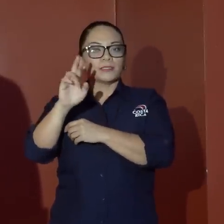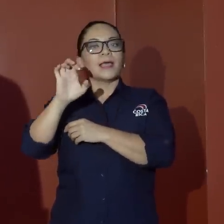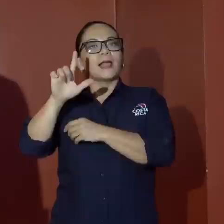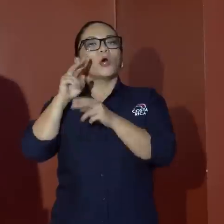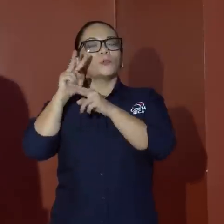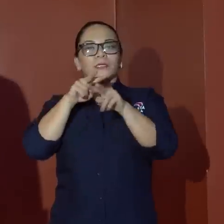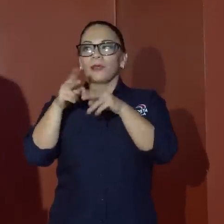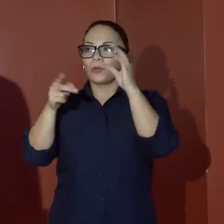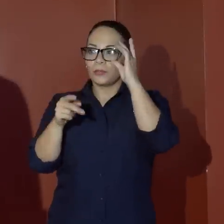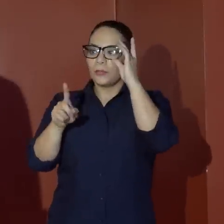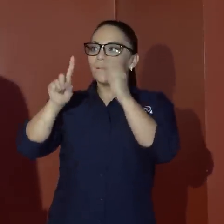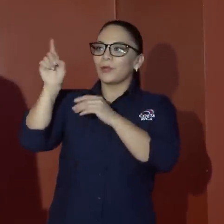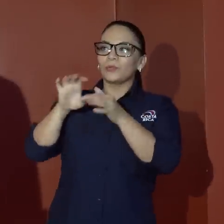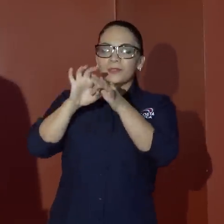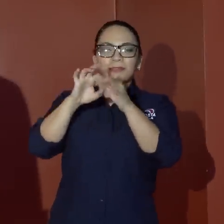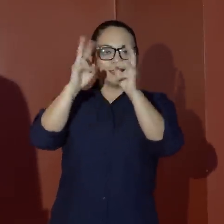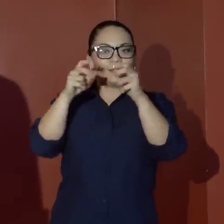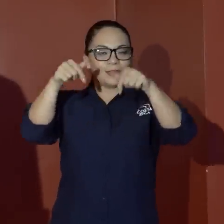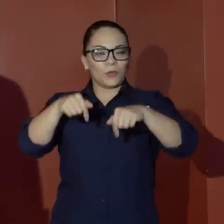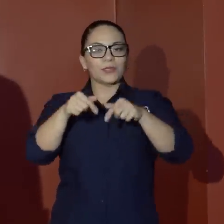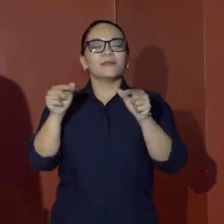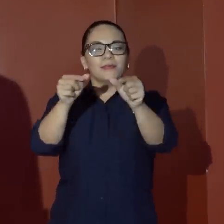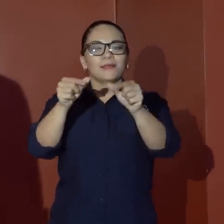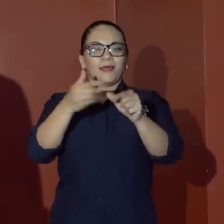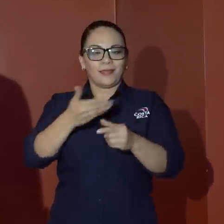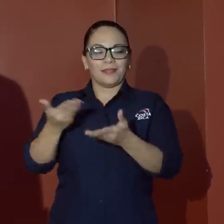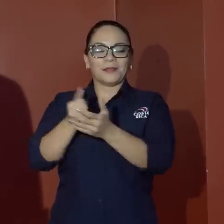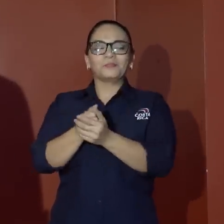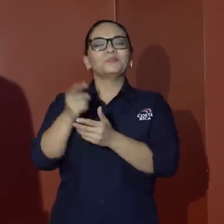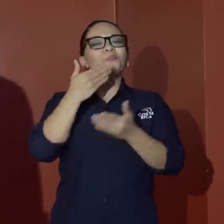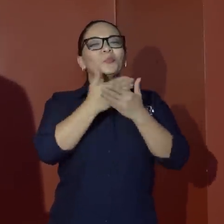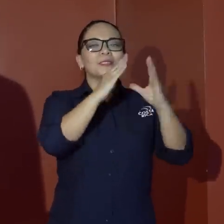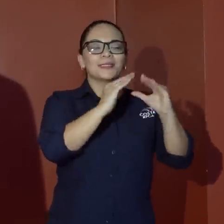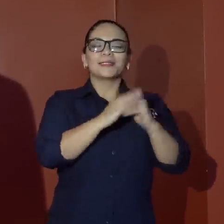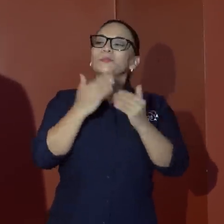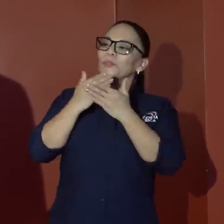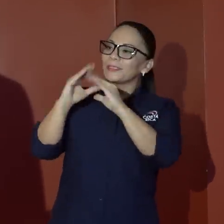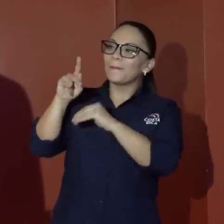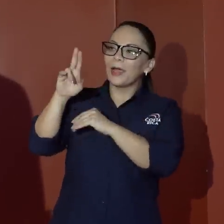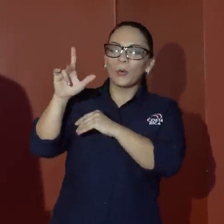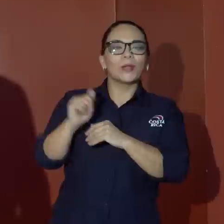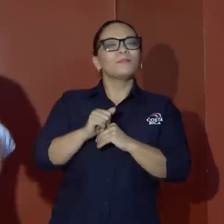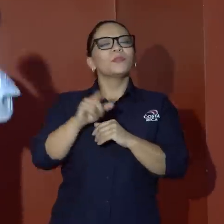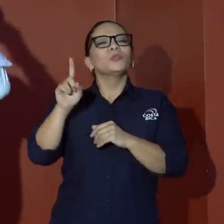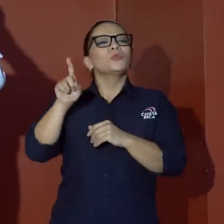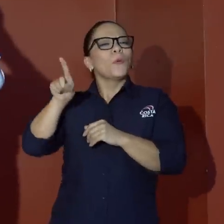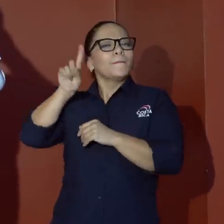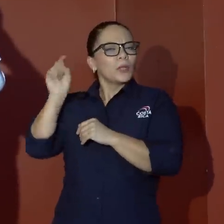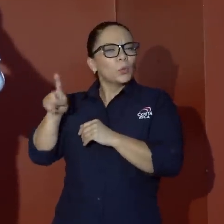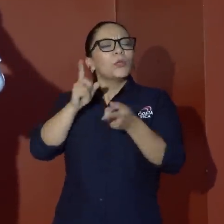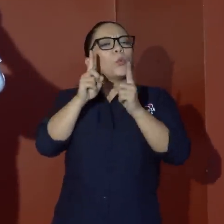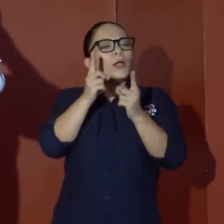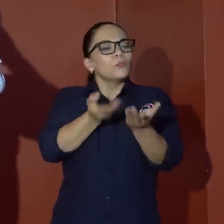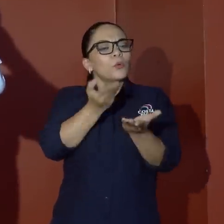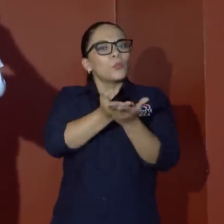agradecemos que sean preguntas relacionadas con el tema a la gira heredia. Buenas tardes, don Rodrigo. Buenas tardes, doña Paula. Quería consultarle cuál es la propuesta puntual que